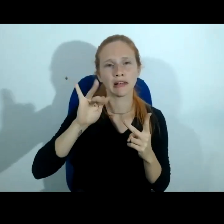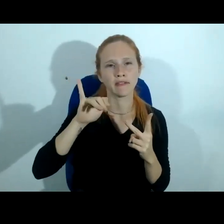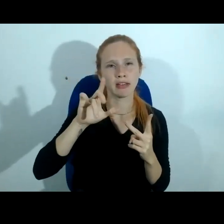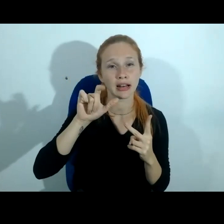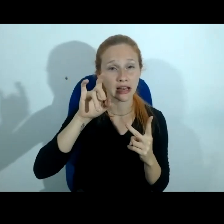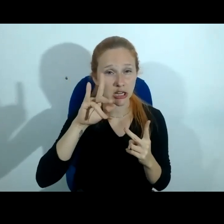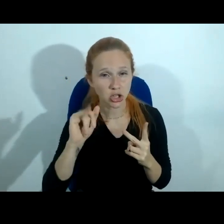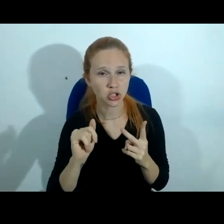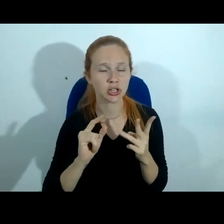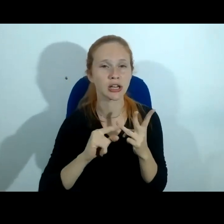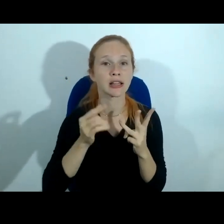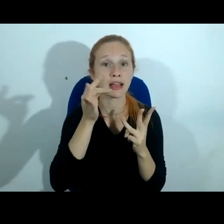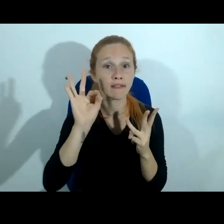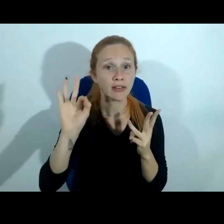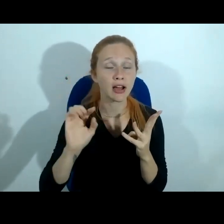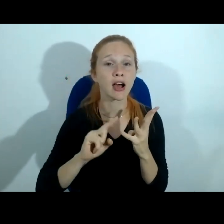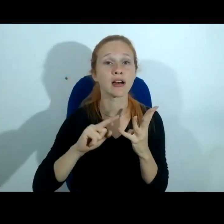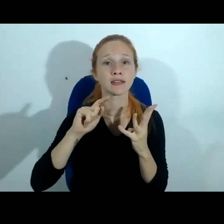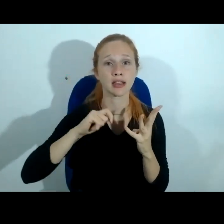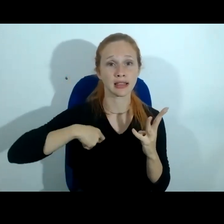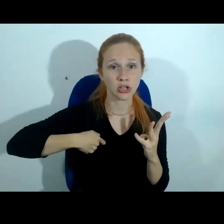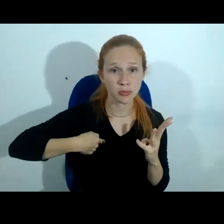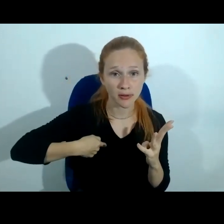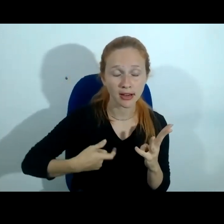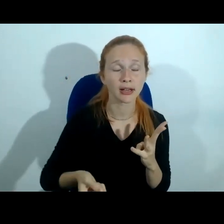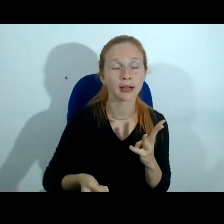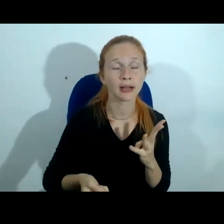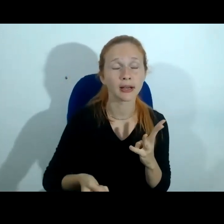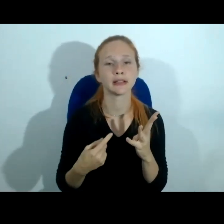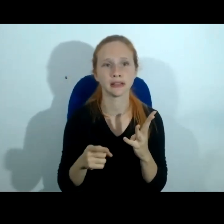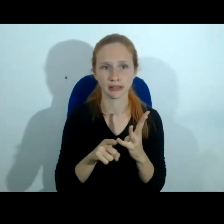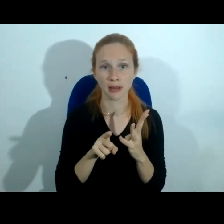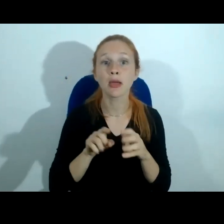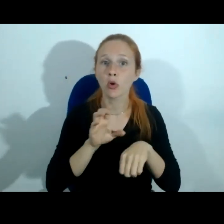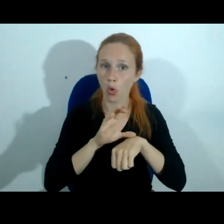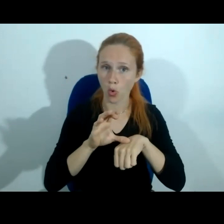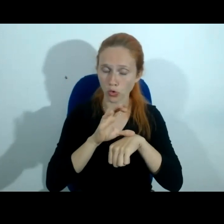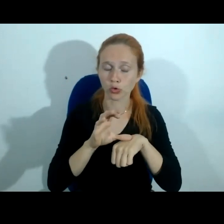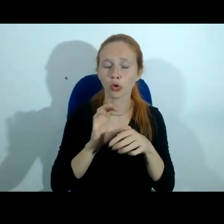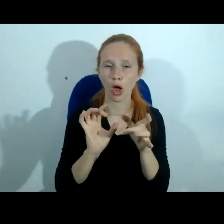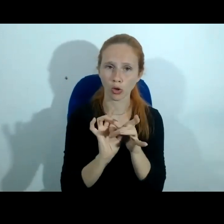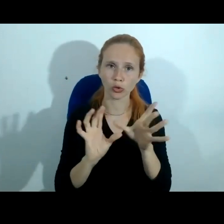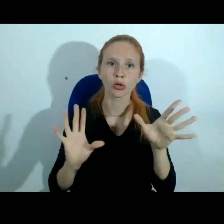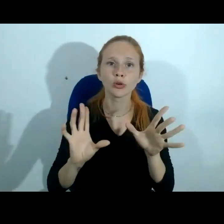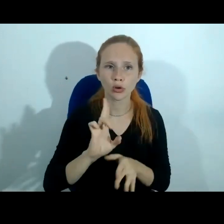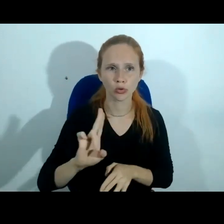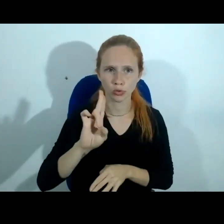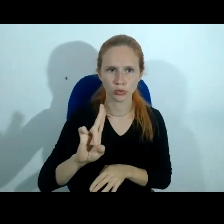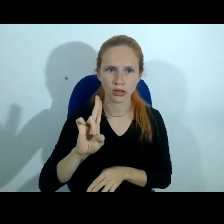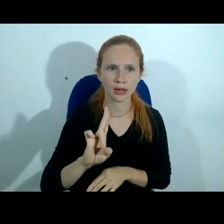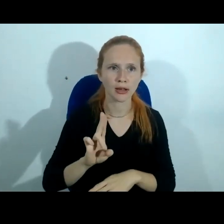França na Espanha o código de acesso penal espanhol prevê e autoriza o uso de malware em dispositivos